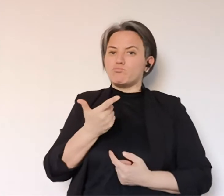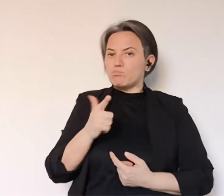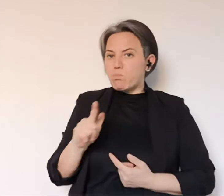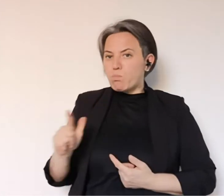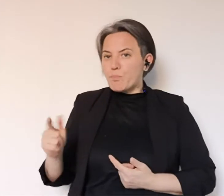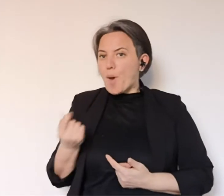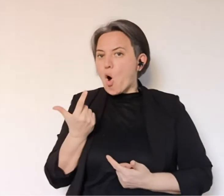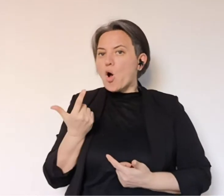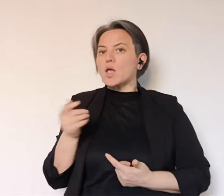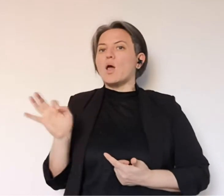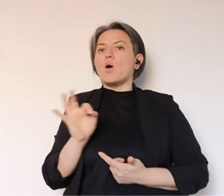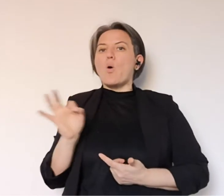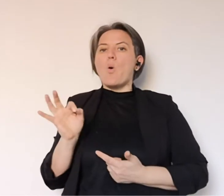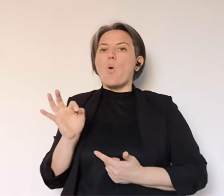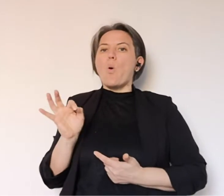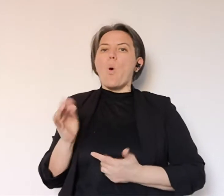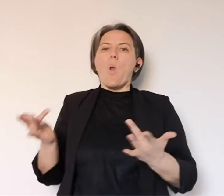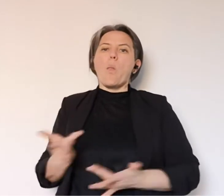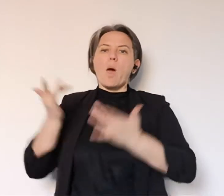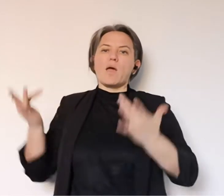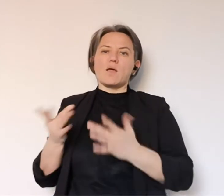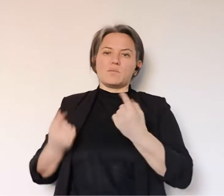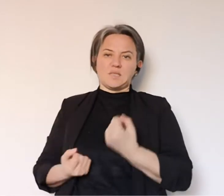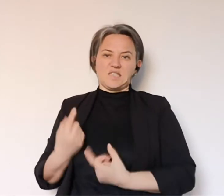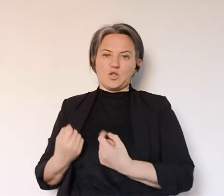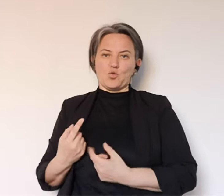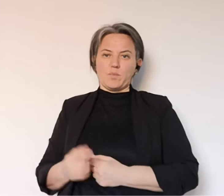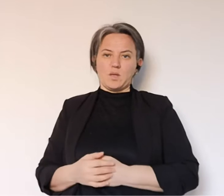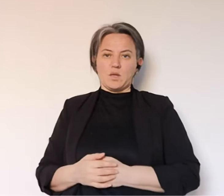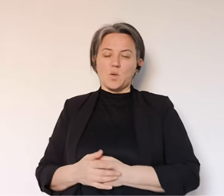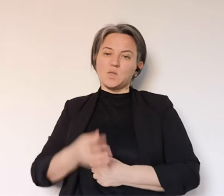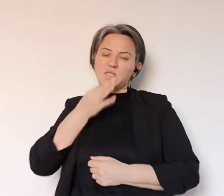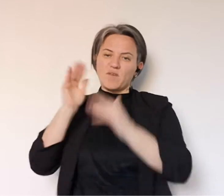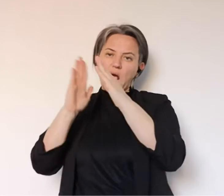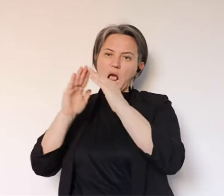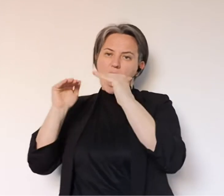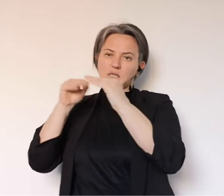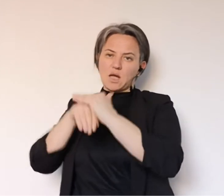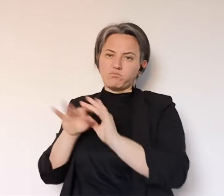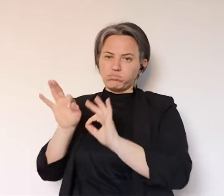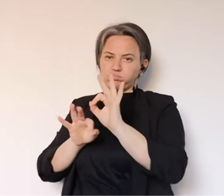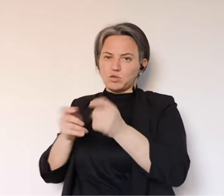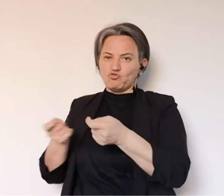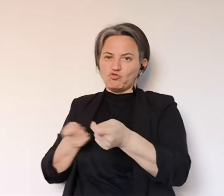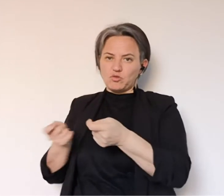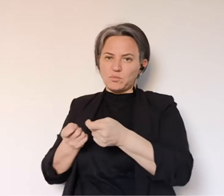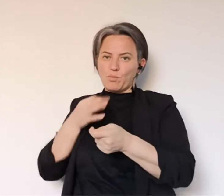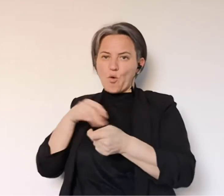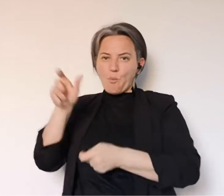gestite a casa perché o asintomatiche o con sintomi più lievi e gestibili direttamente a domicilio. Questo